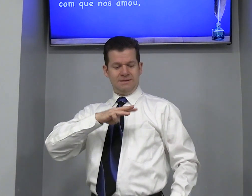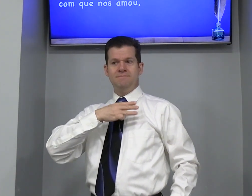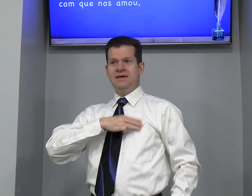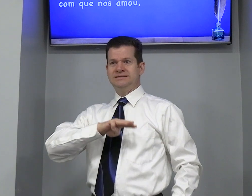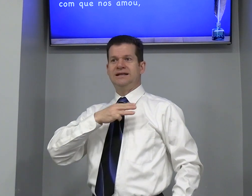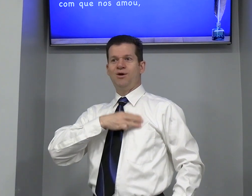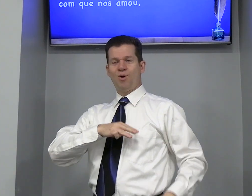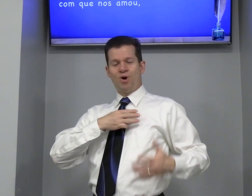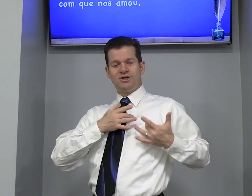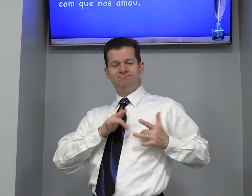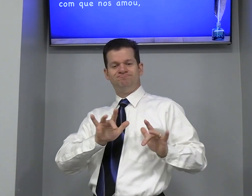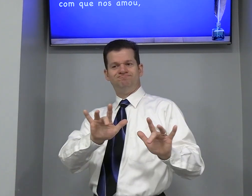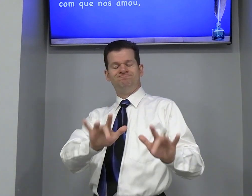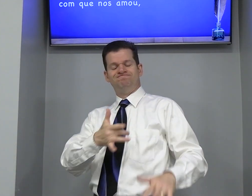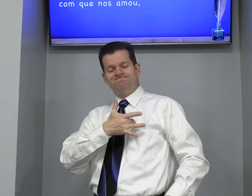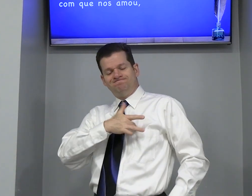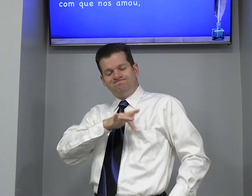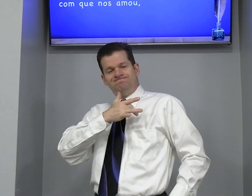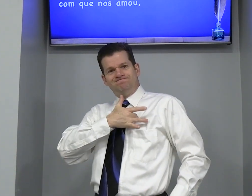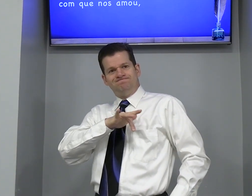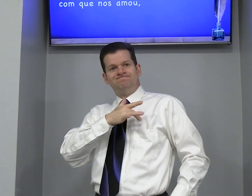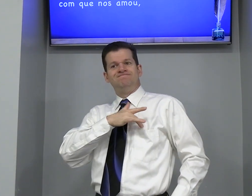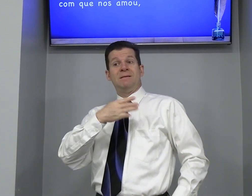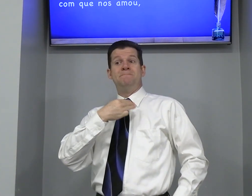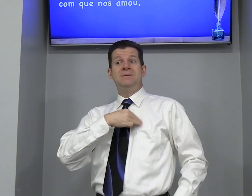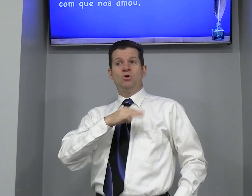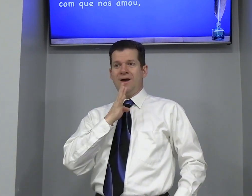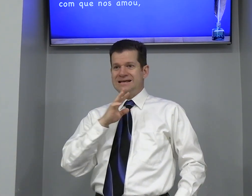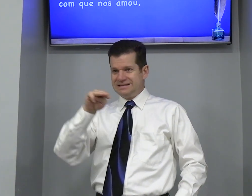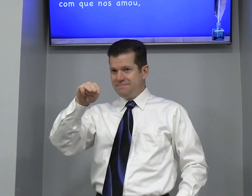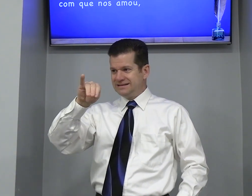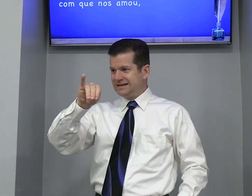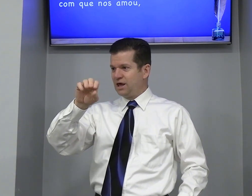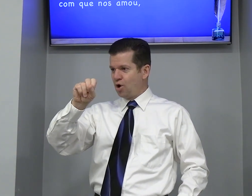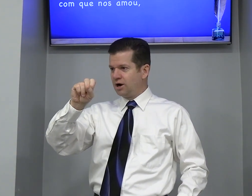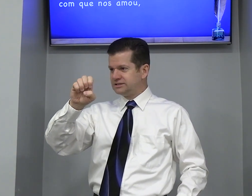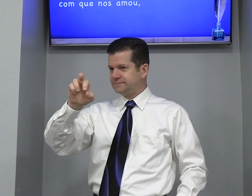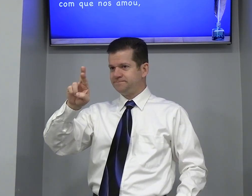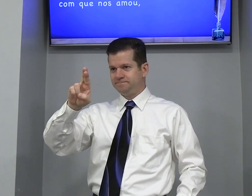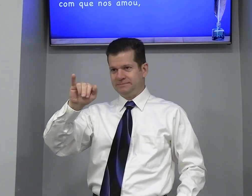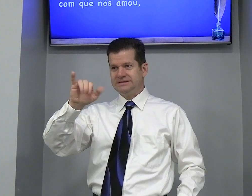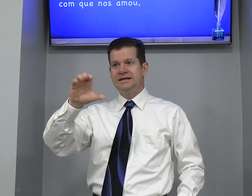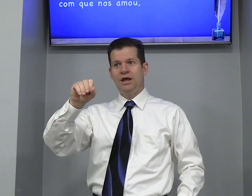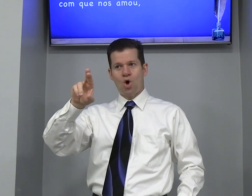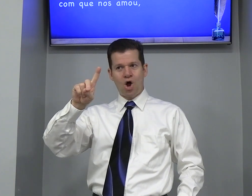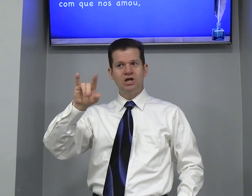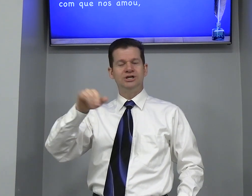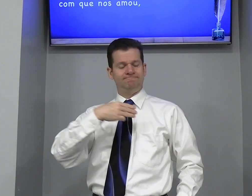Misericórdia Conhece Misericórdia Misericórdia